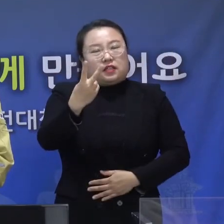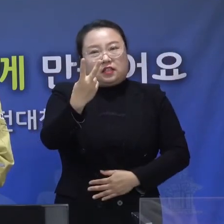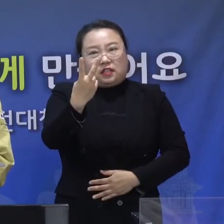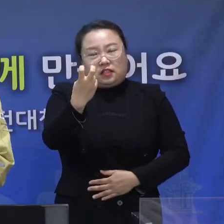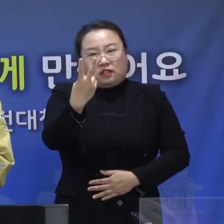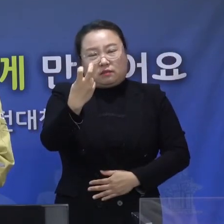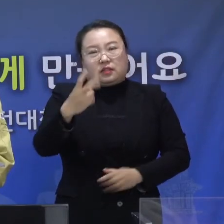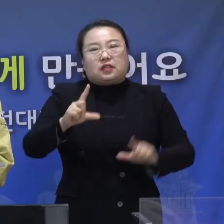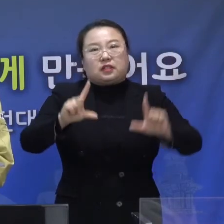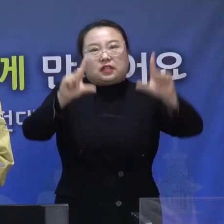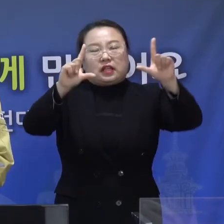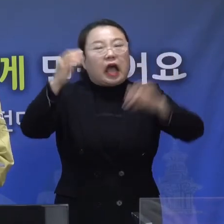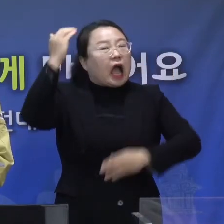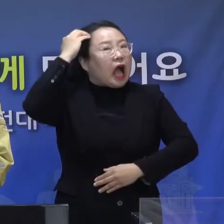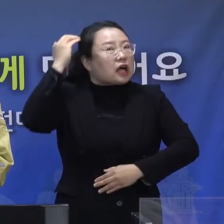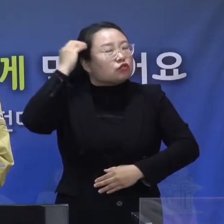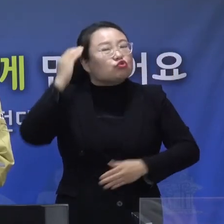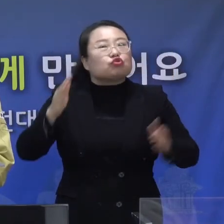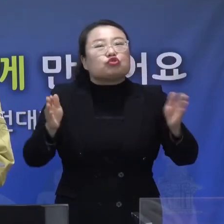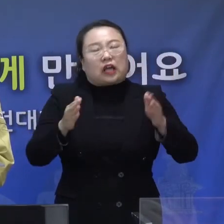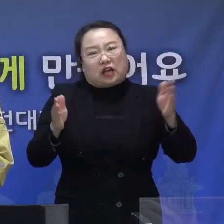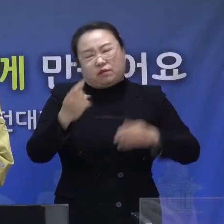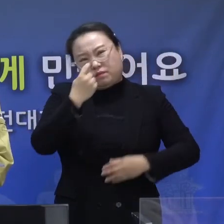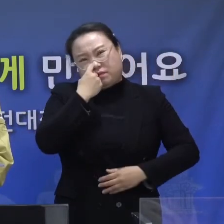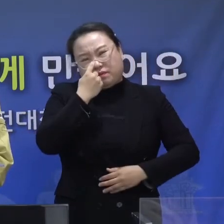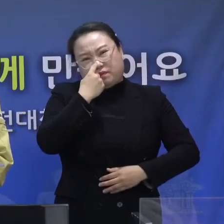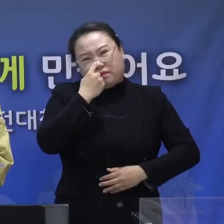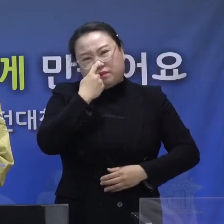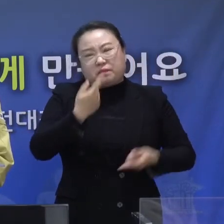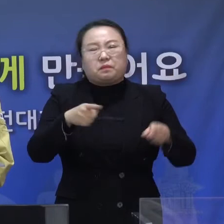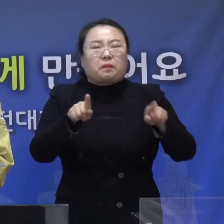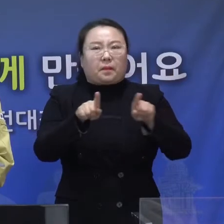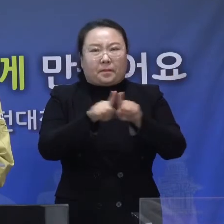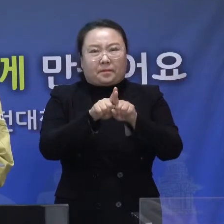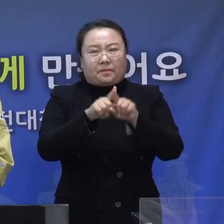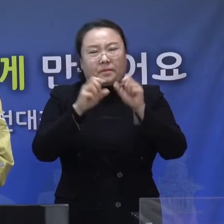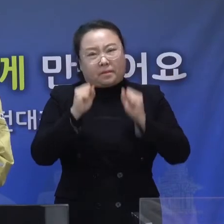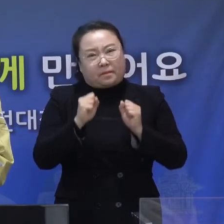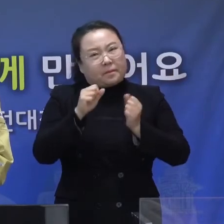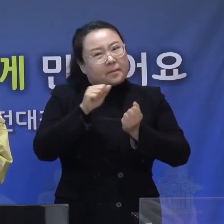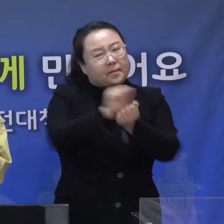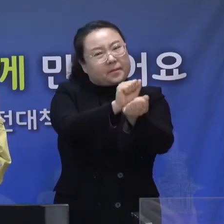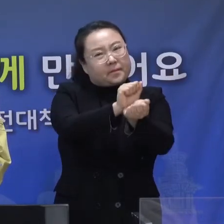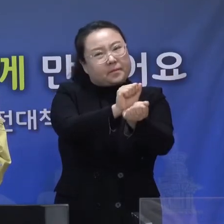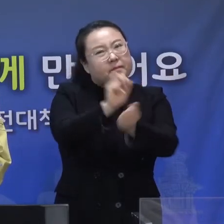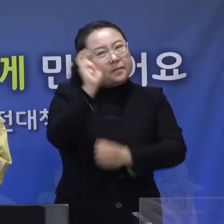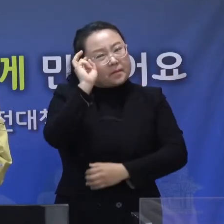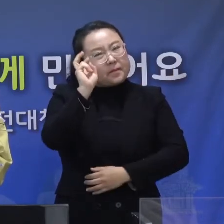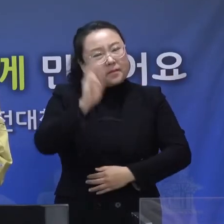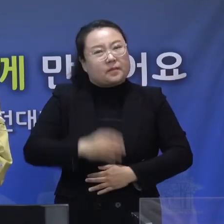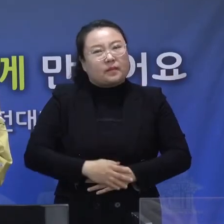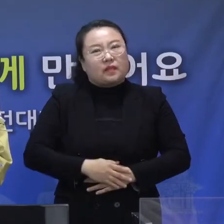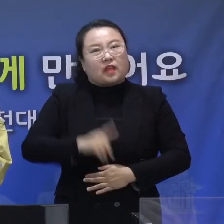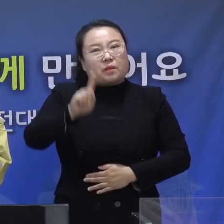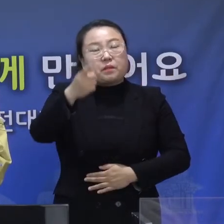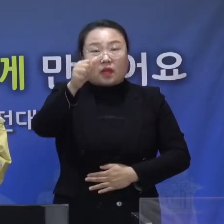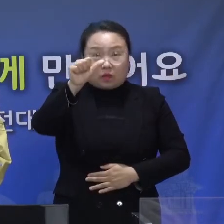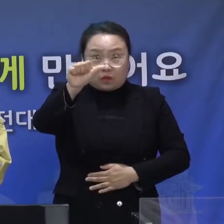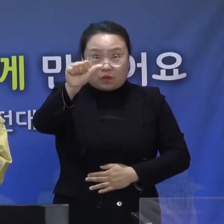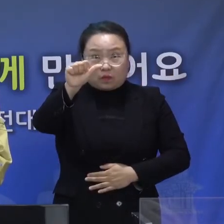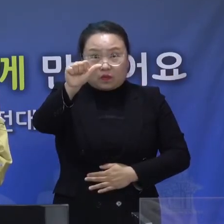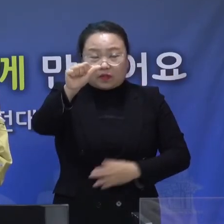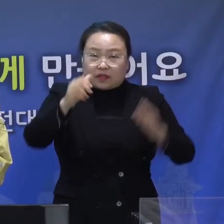확진자와 함께 국악 레슨을 받으면서 감염된 것으로 파악이 됩니다. 105번 확진자가 다니는 학교의 같은 반